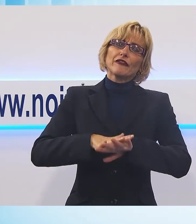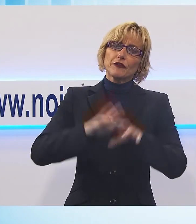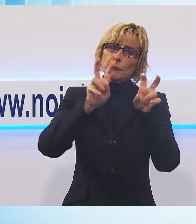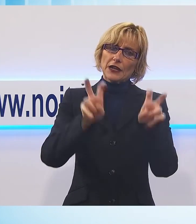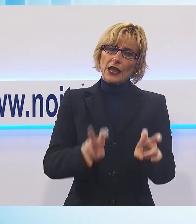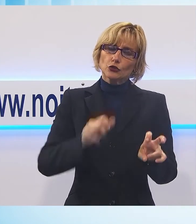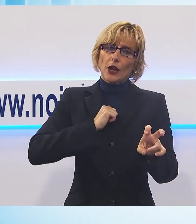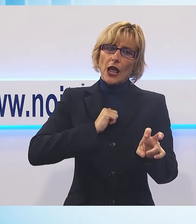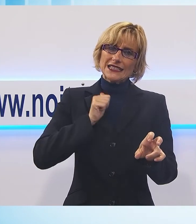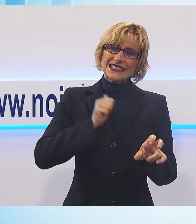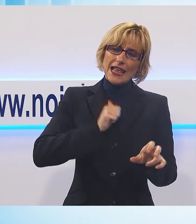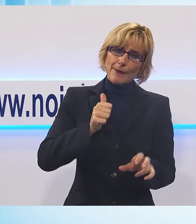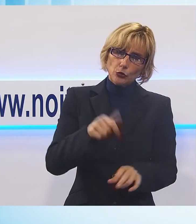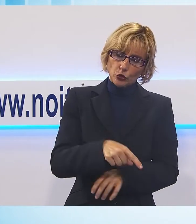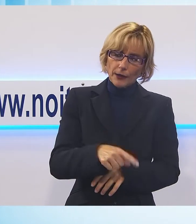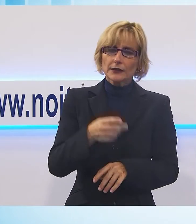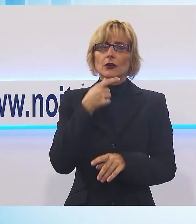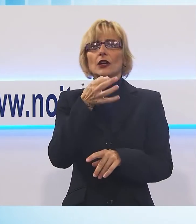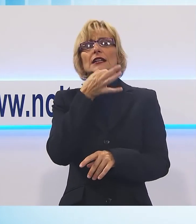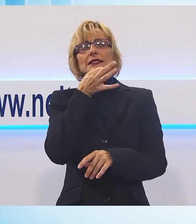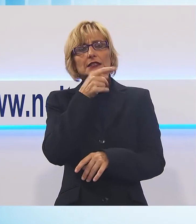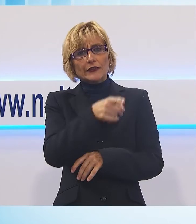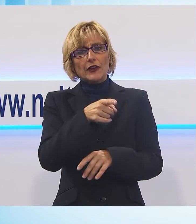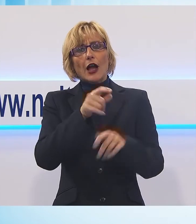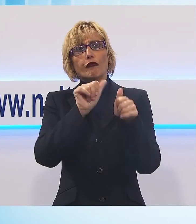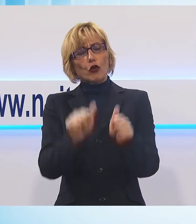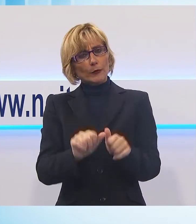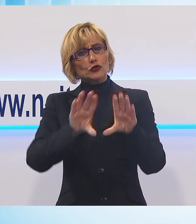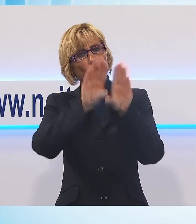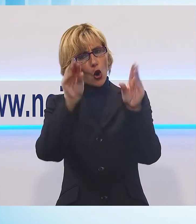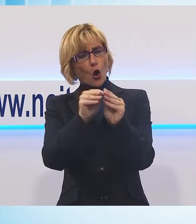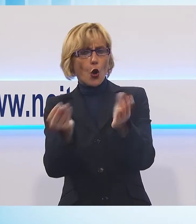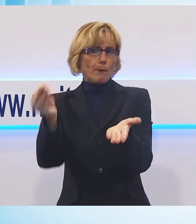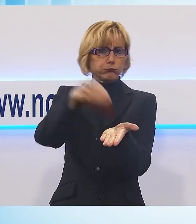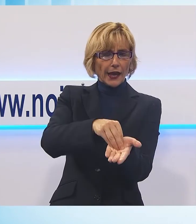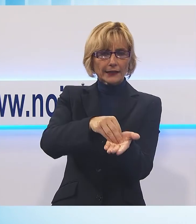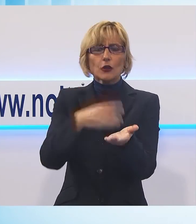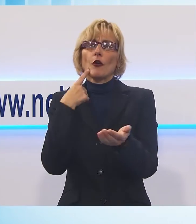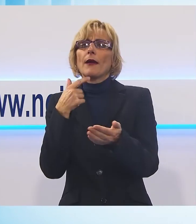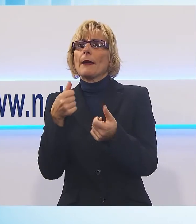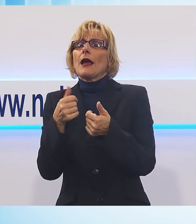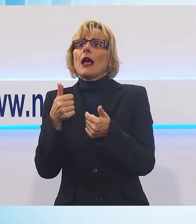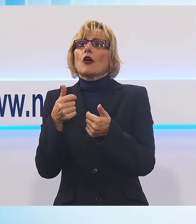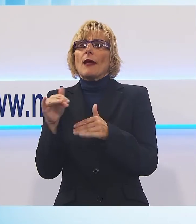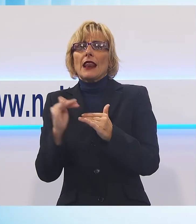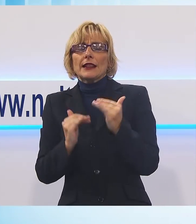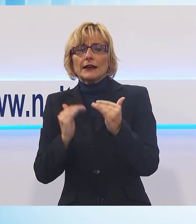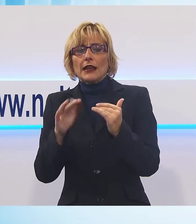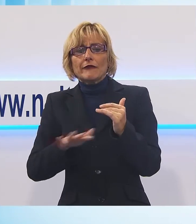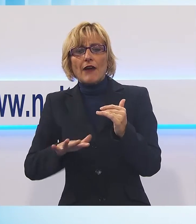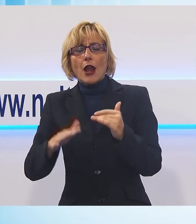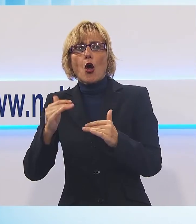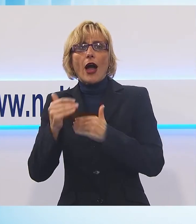hanno una formazione più completa rispetto al soccorritori di livello avanzato una grande